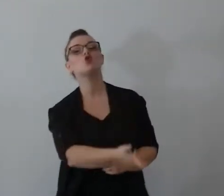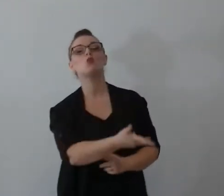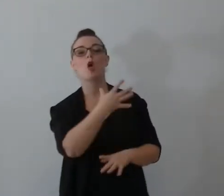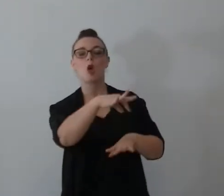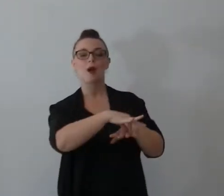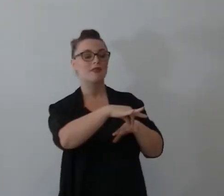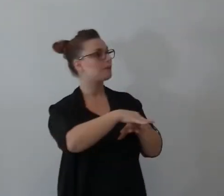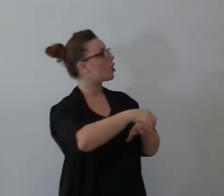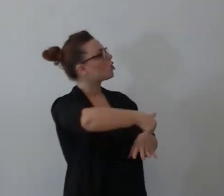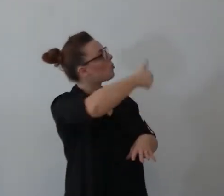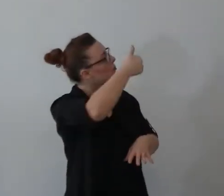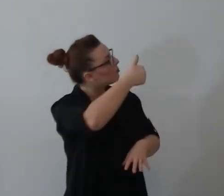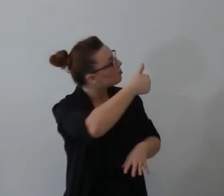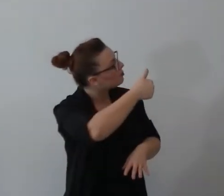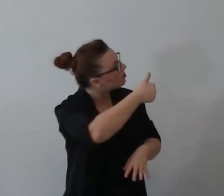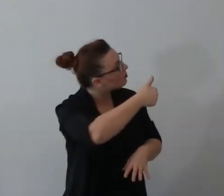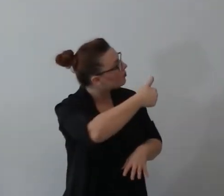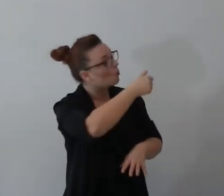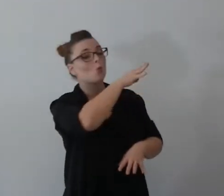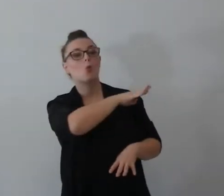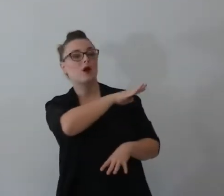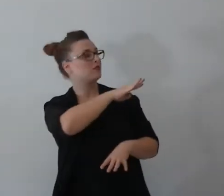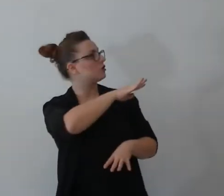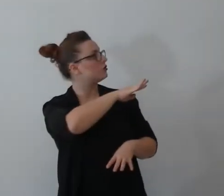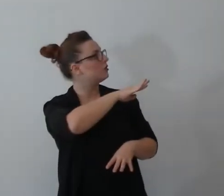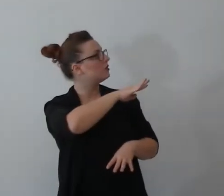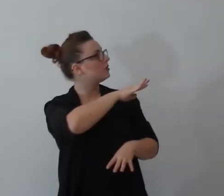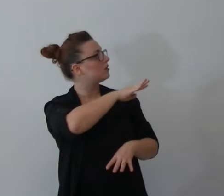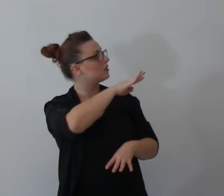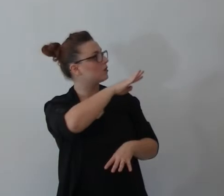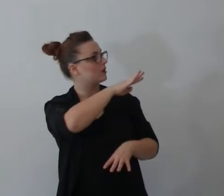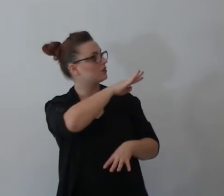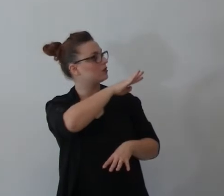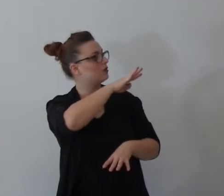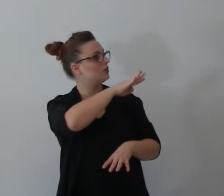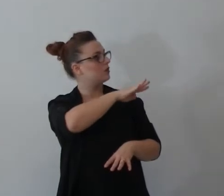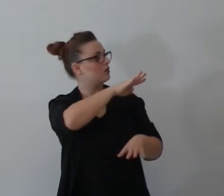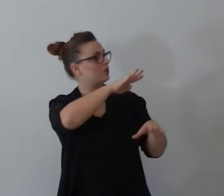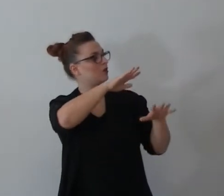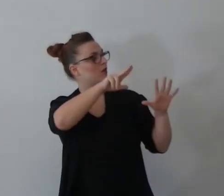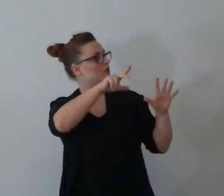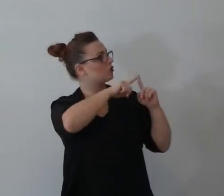al 2015 i matrimoni 48